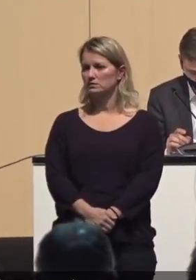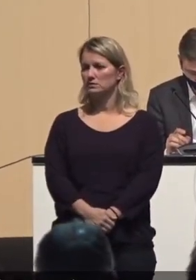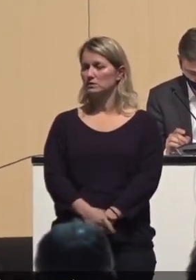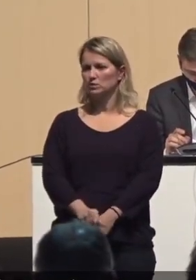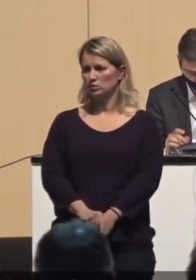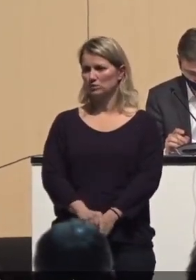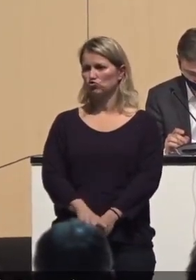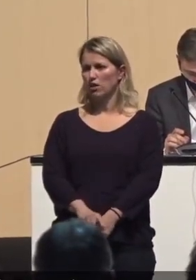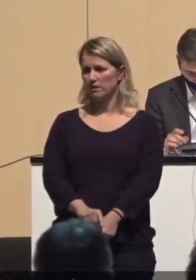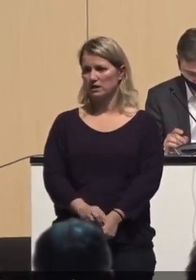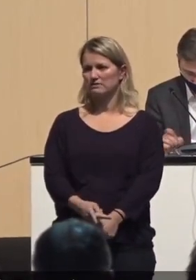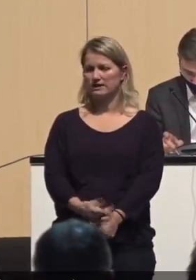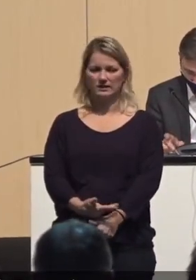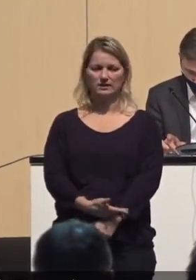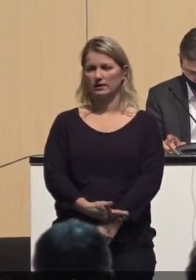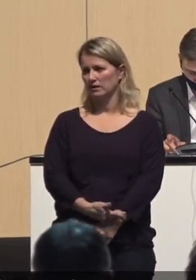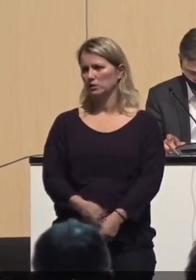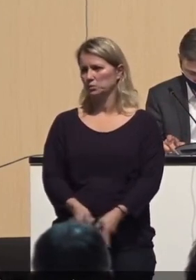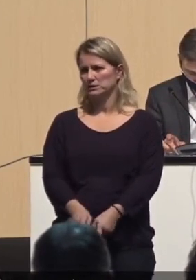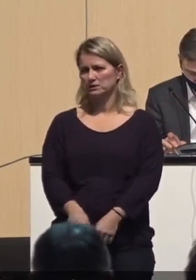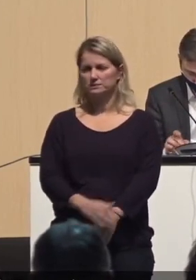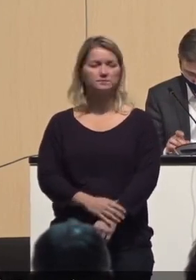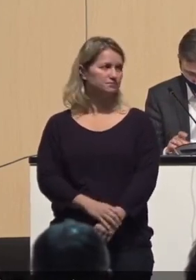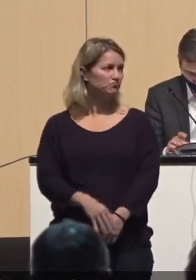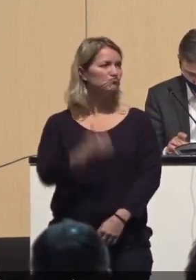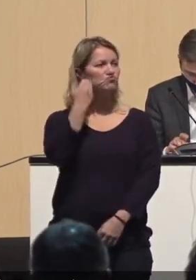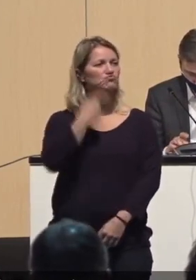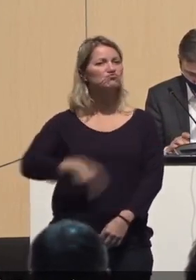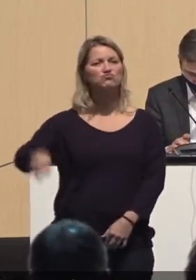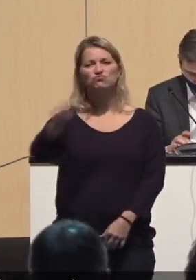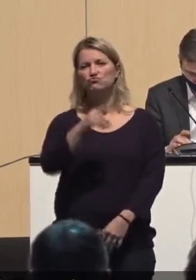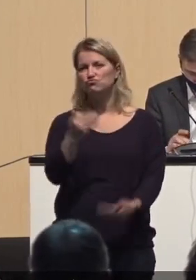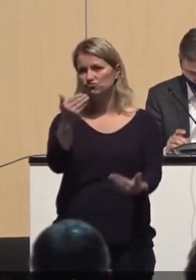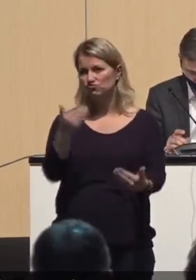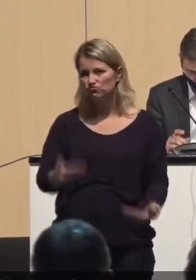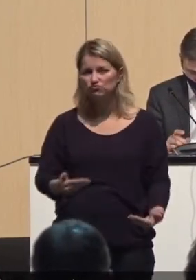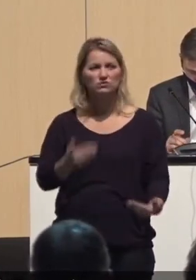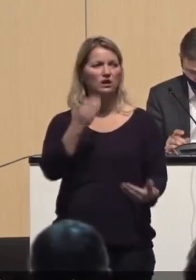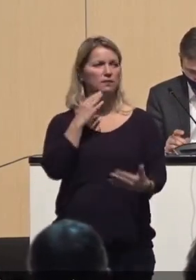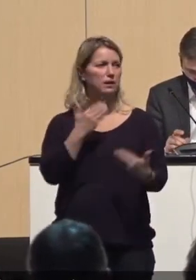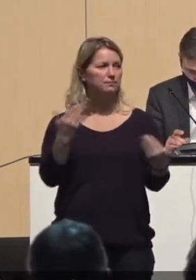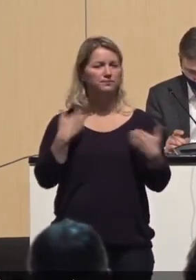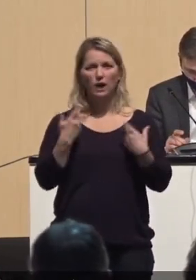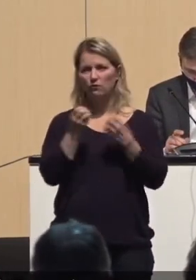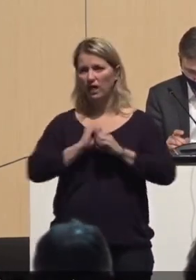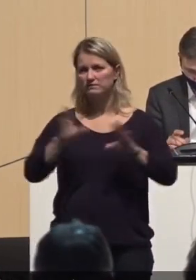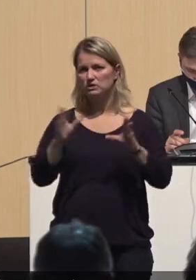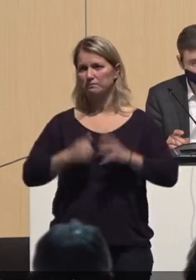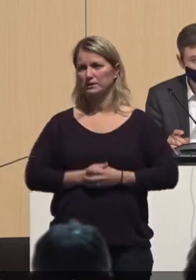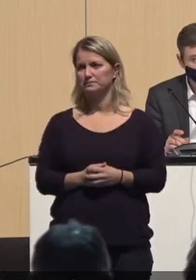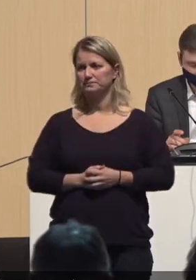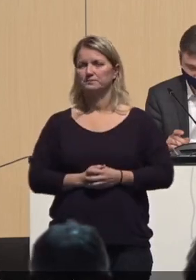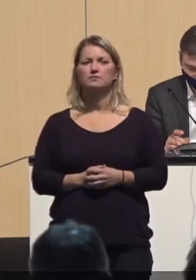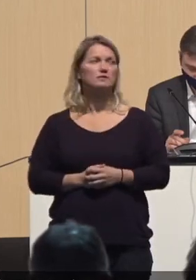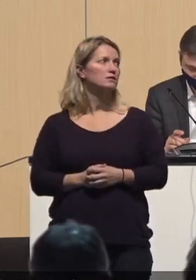Sehr geehrter Herr Oberbürgermeister, liebe Kolleginnen und Kollegen, liebe Menschen in der Halle und draußen im Netz.